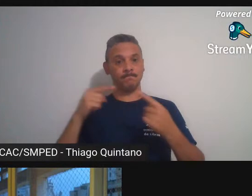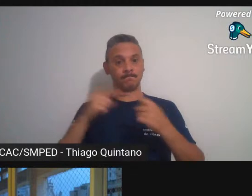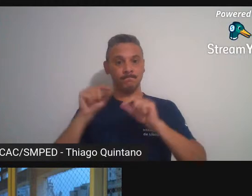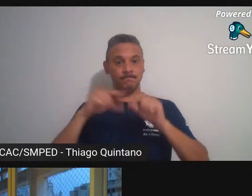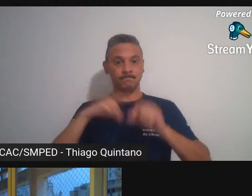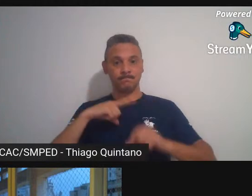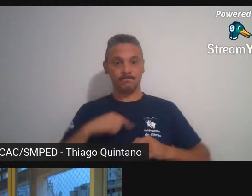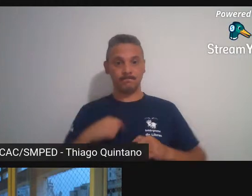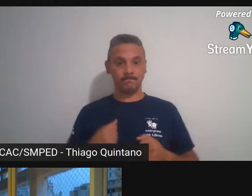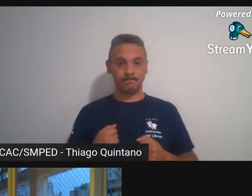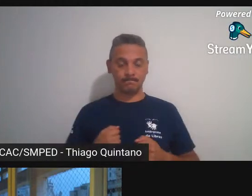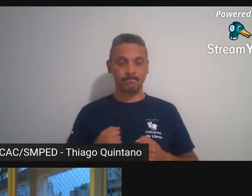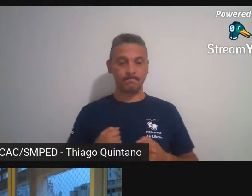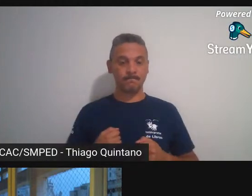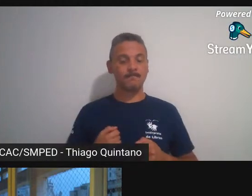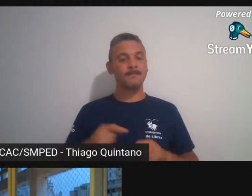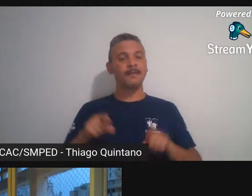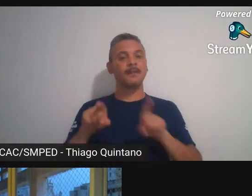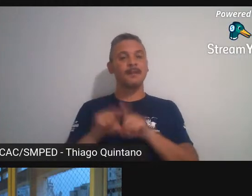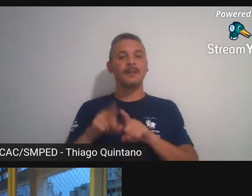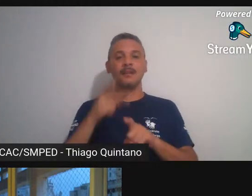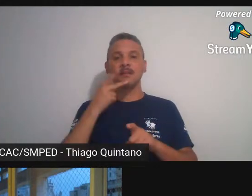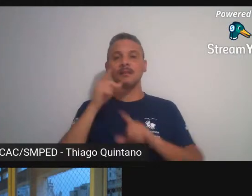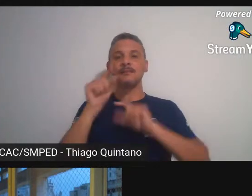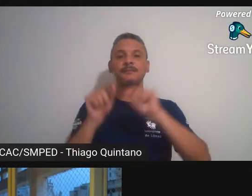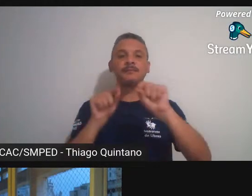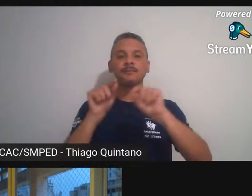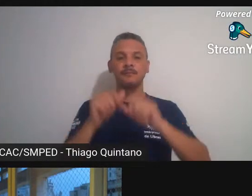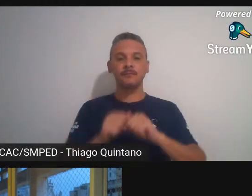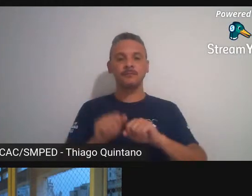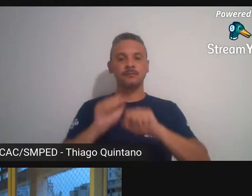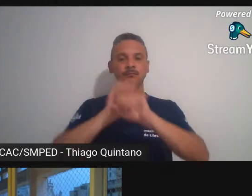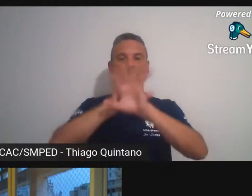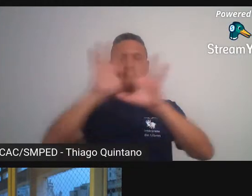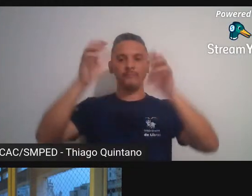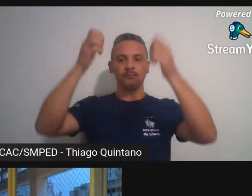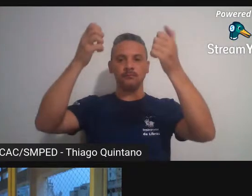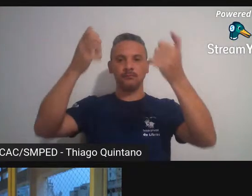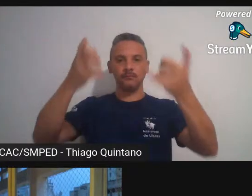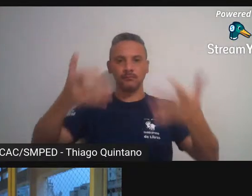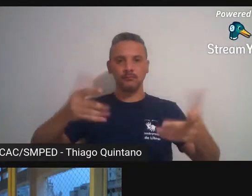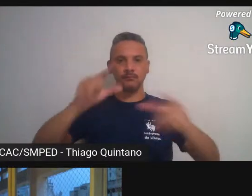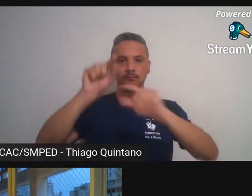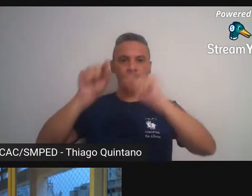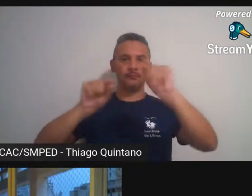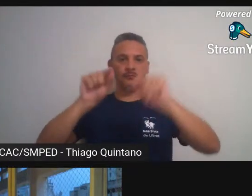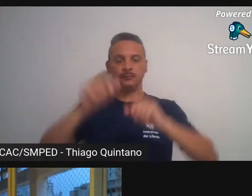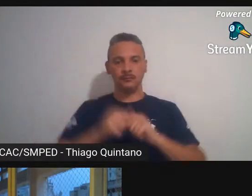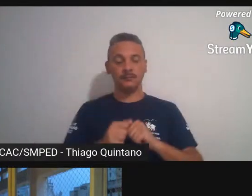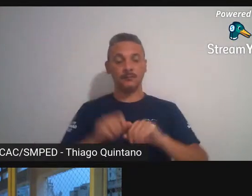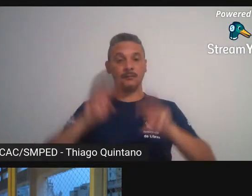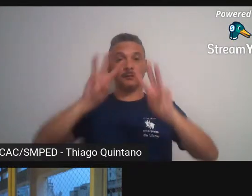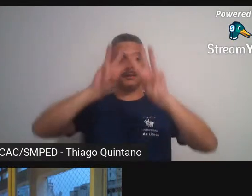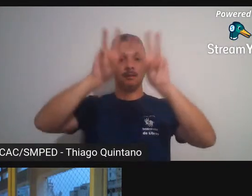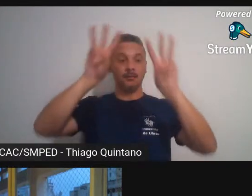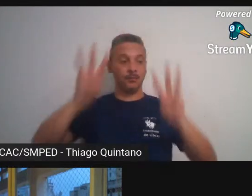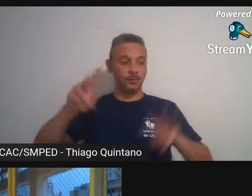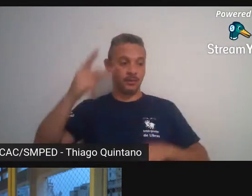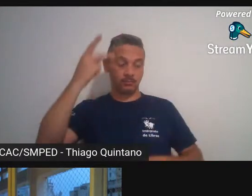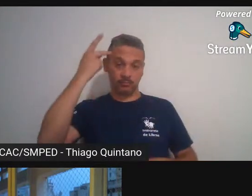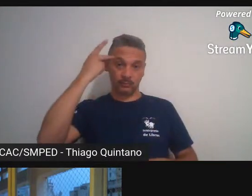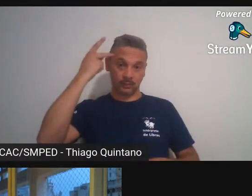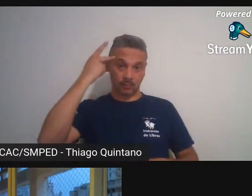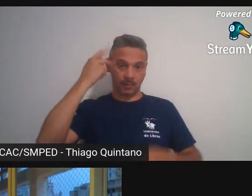eu também queria fazer um esclarecimento que o Museu da Cidade de São Paulo